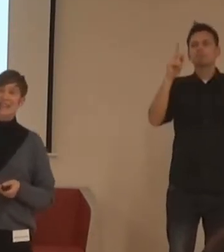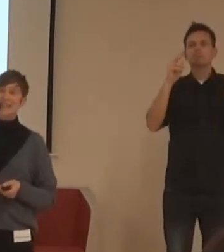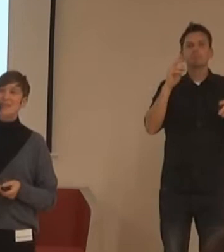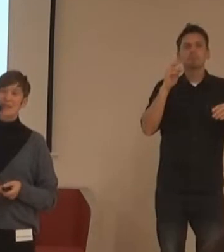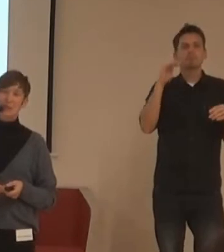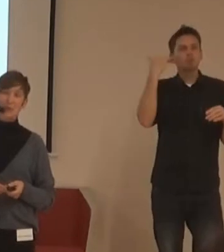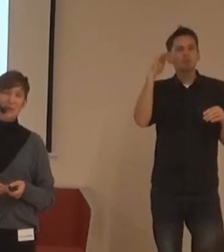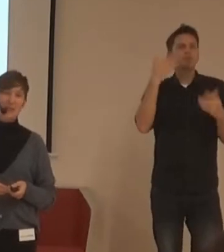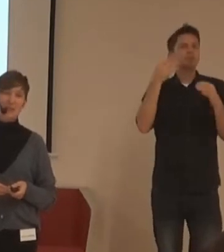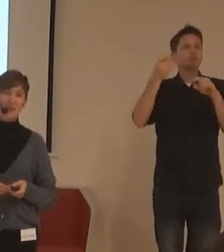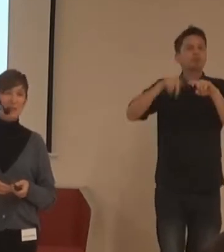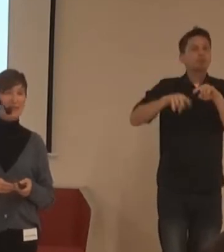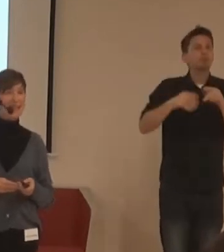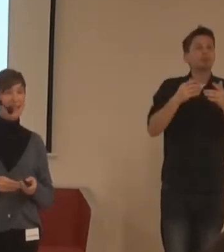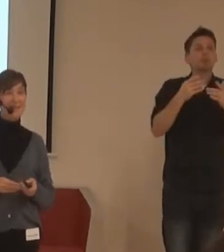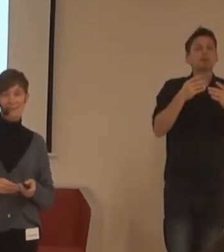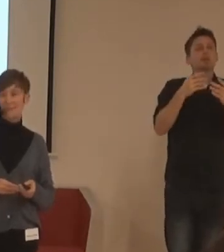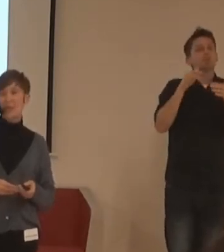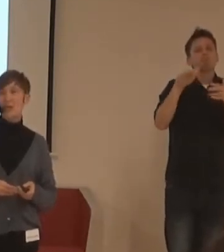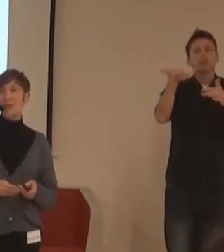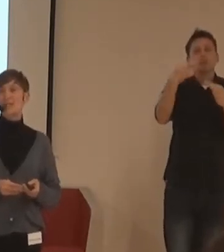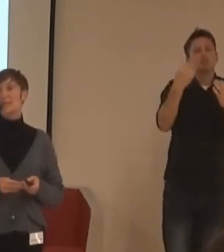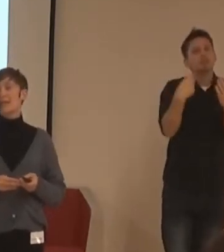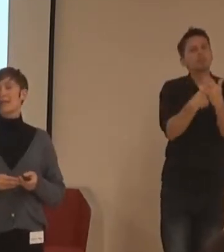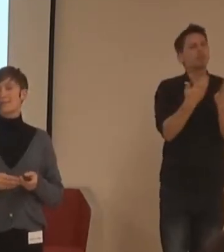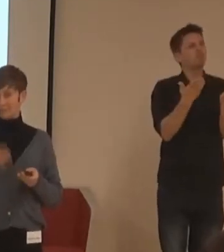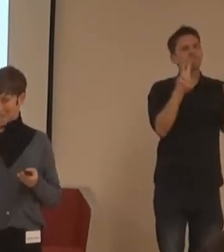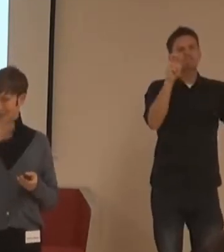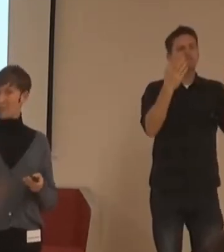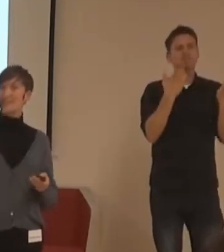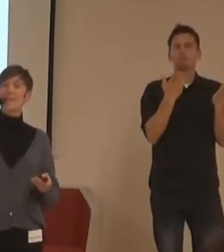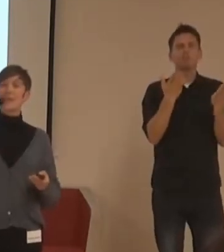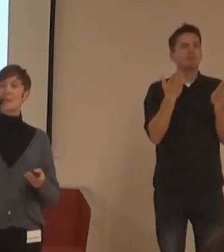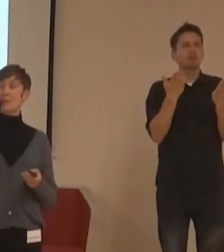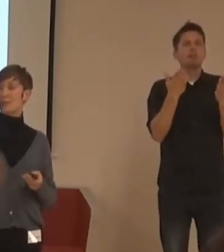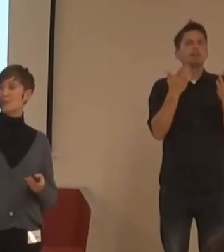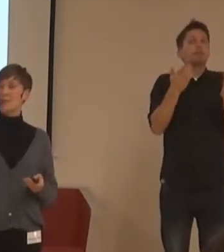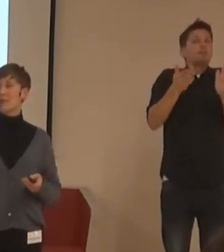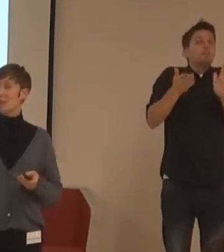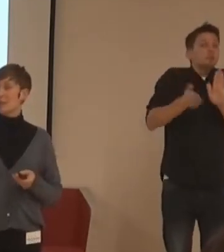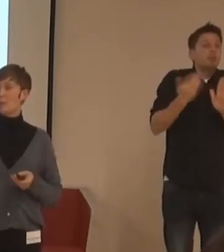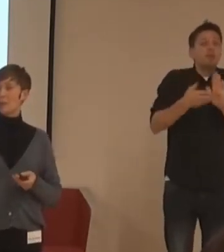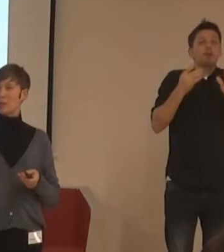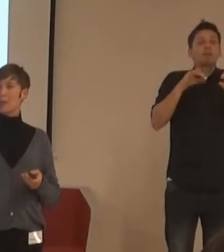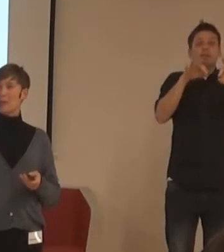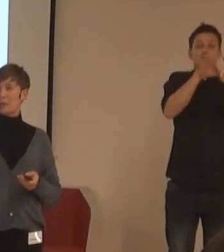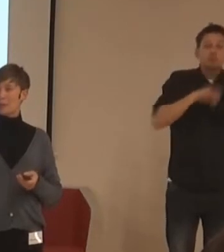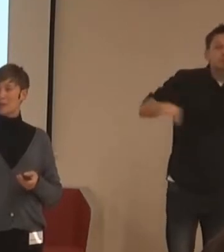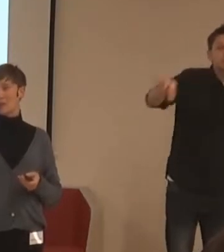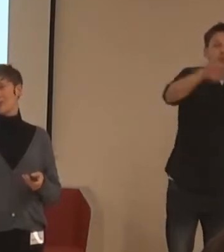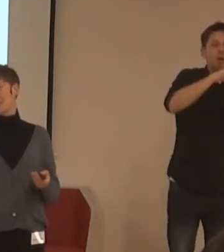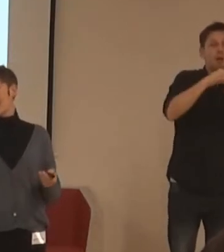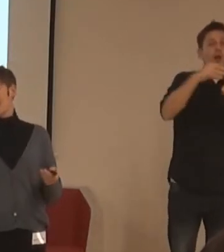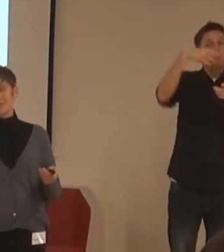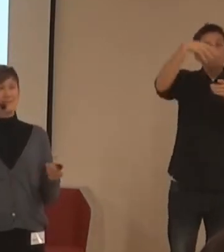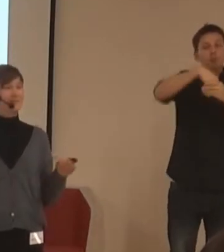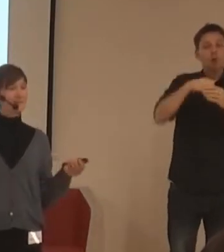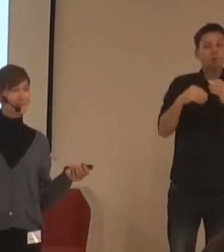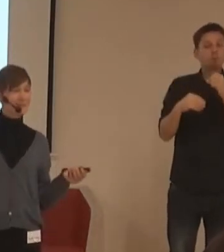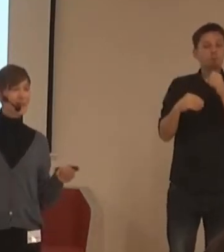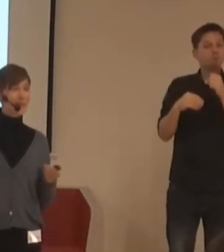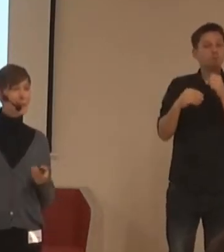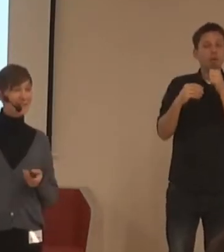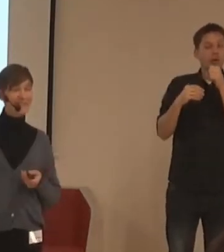sále, jestli mají zkušenost s nějakým takovýmhle neladem, že třeba na místě, kde byla indukční spečka, někdo nemluvil do mikrofonu, takže vlastně